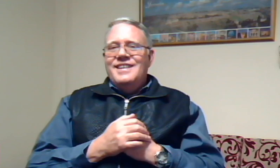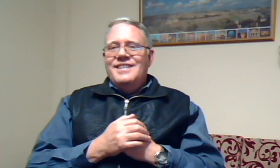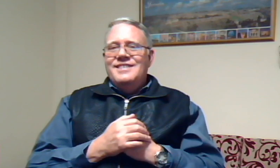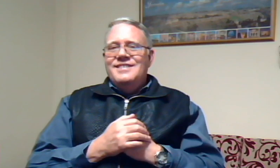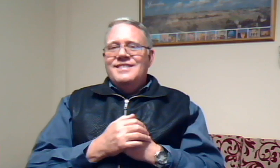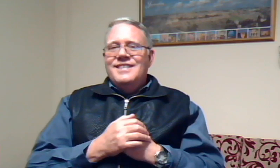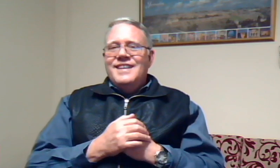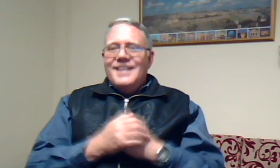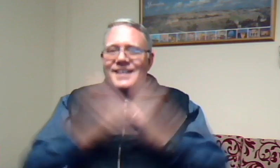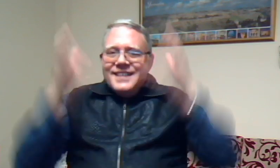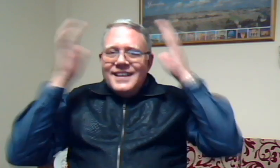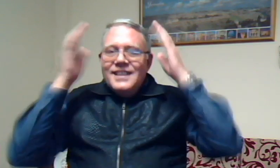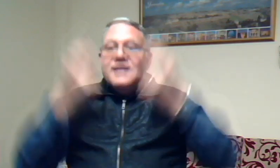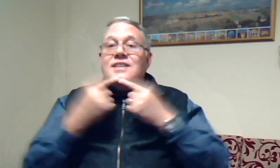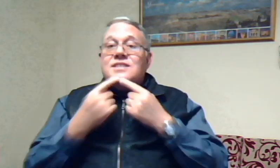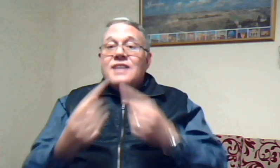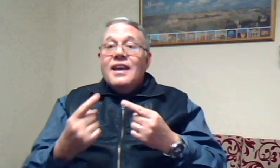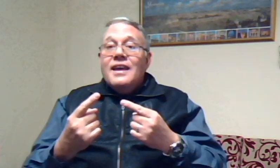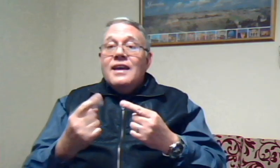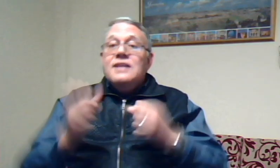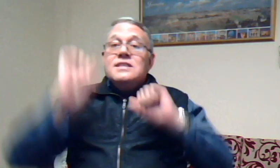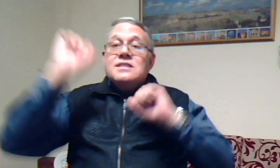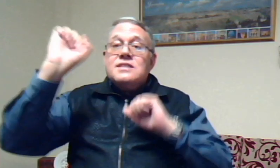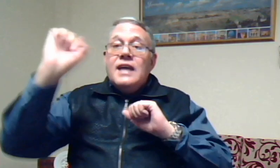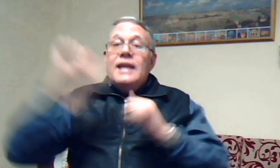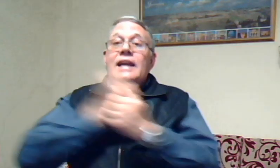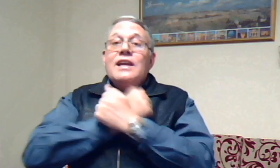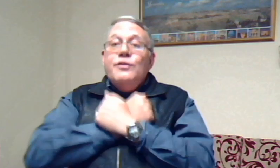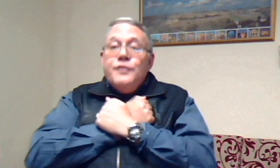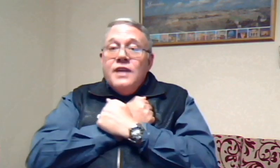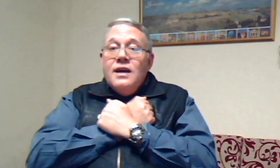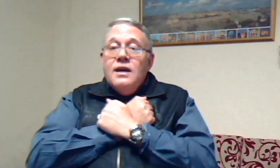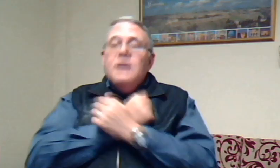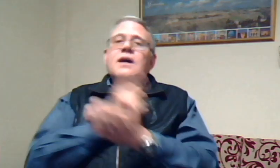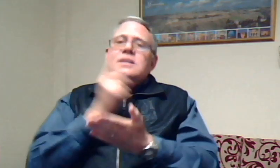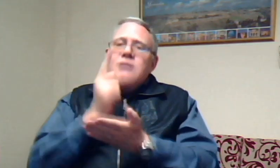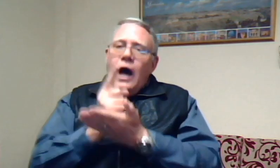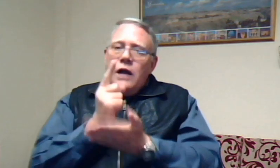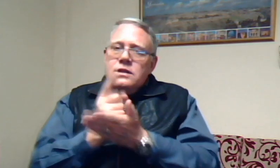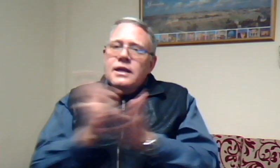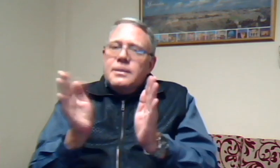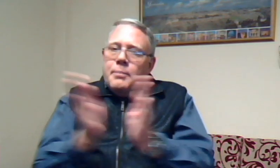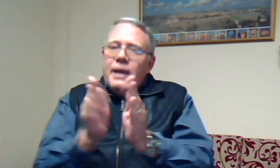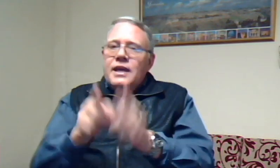Die Heere sê, sy liefde is altyd by jou.